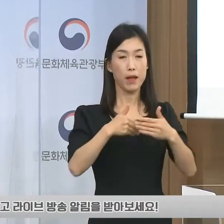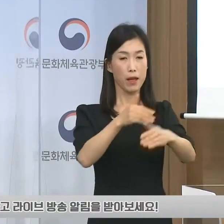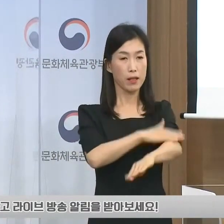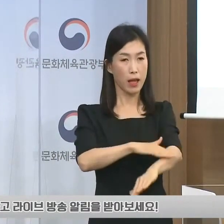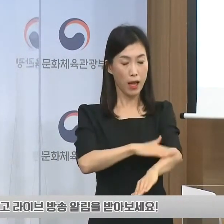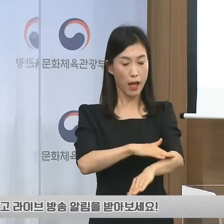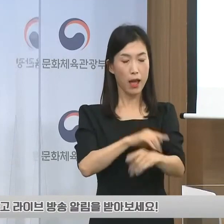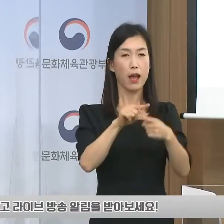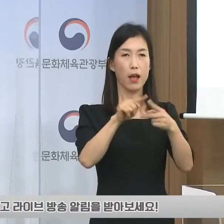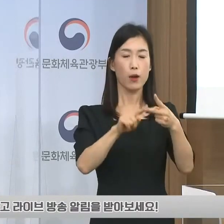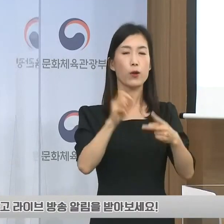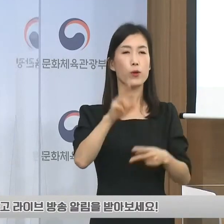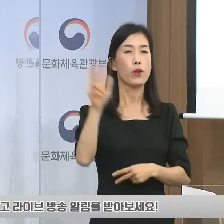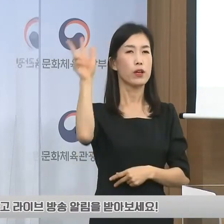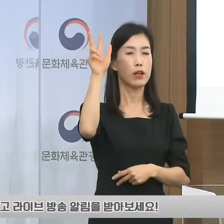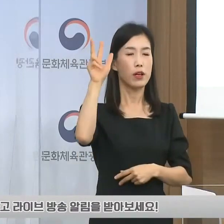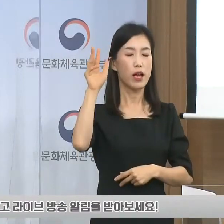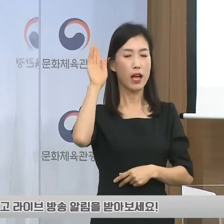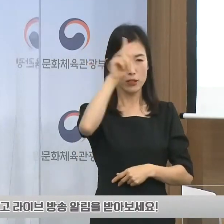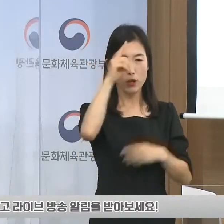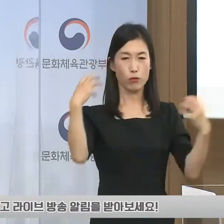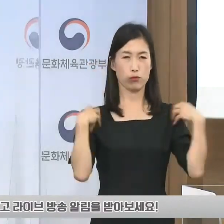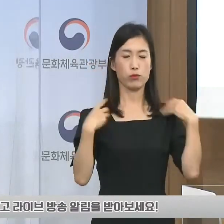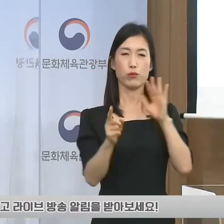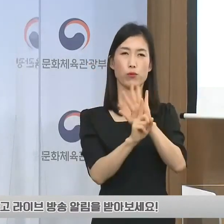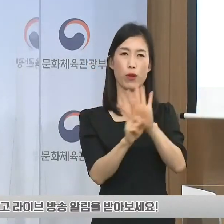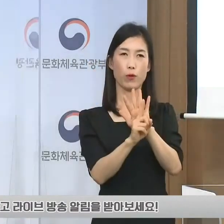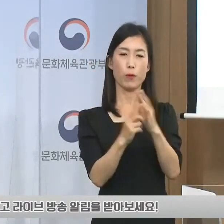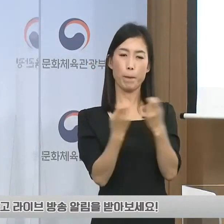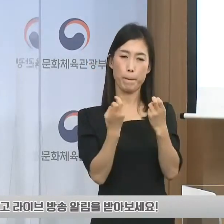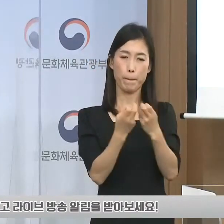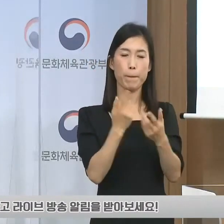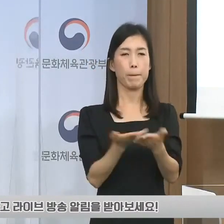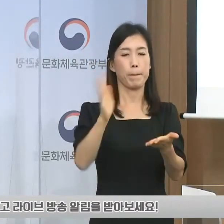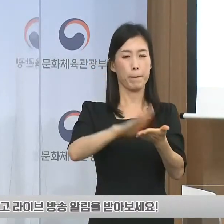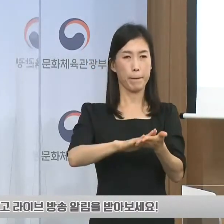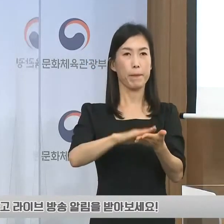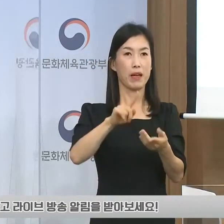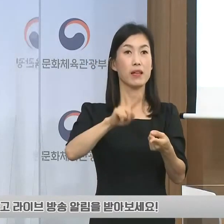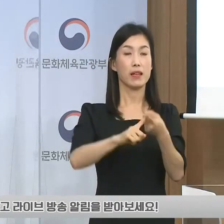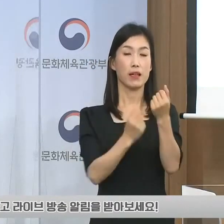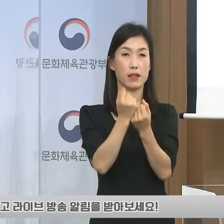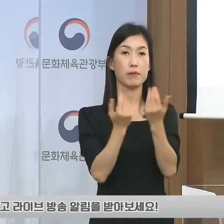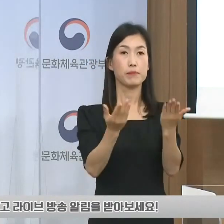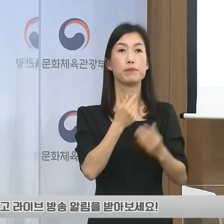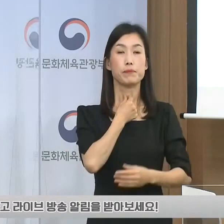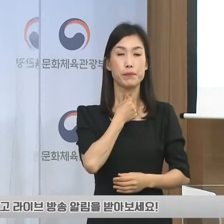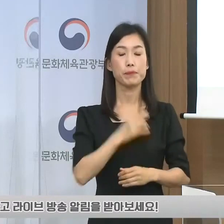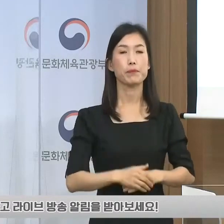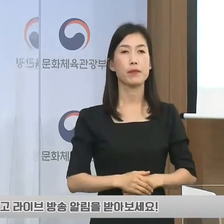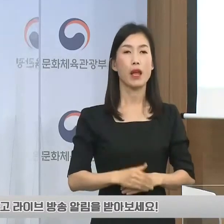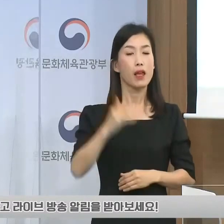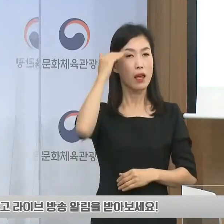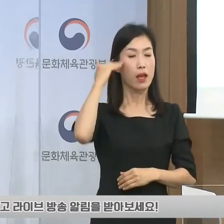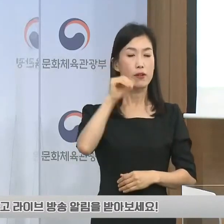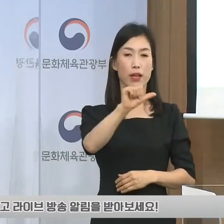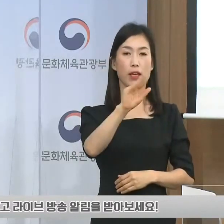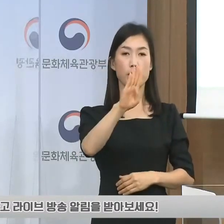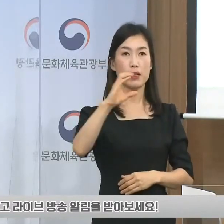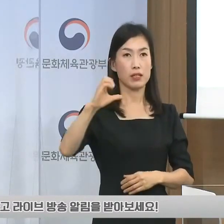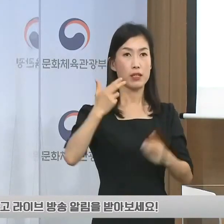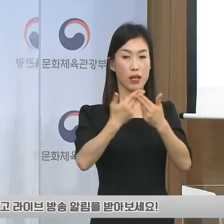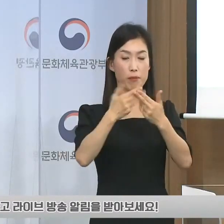광고제도 개편 계획에 대해서 말씀드리겠습니다. 한국ABC협회는